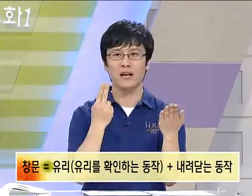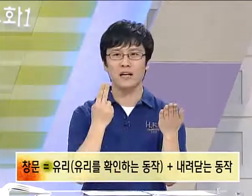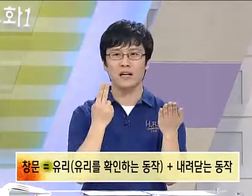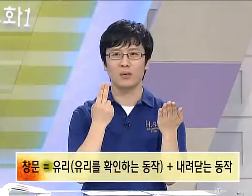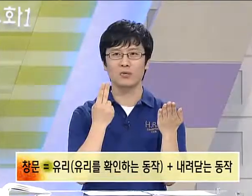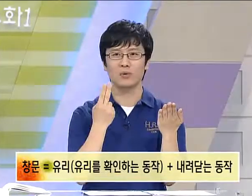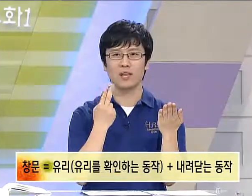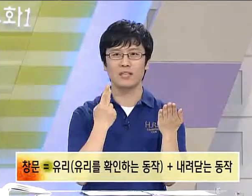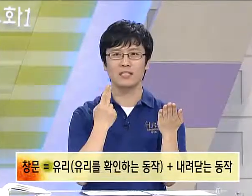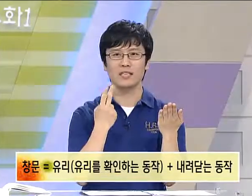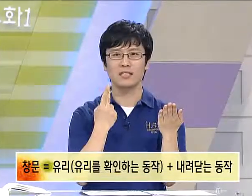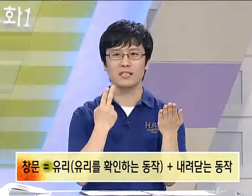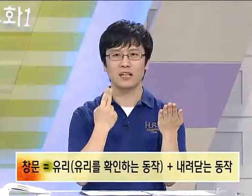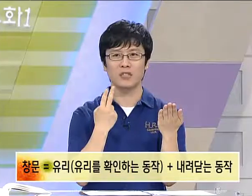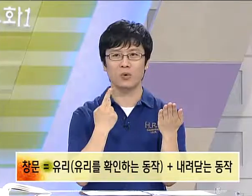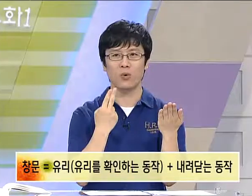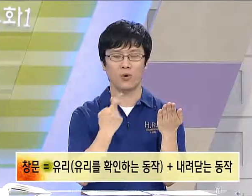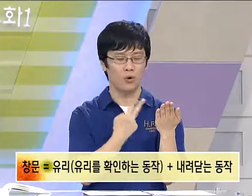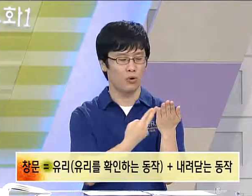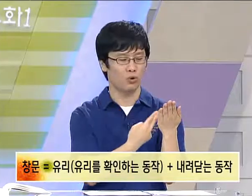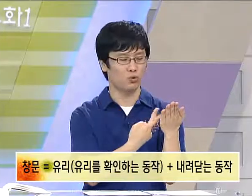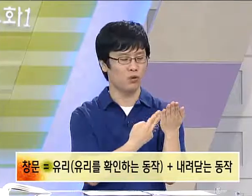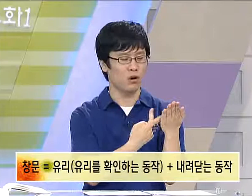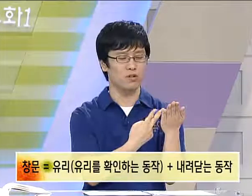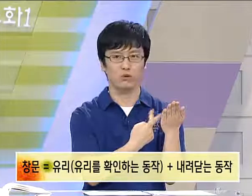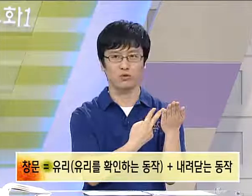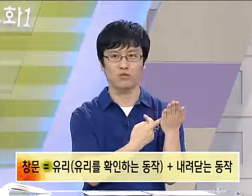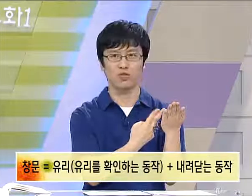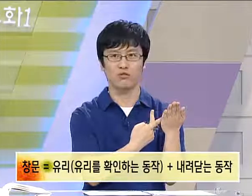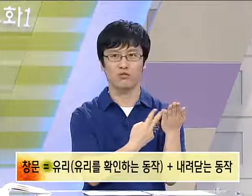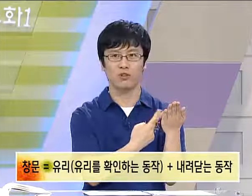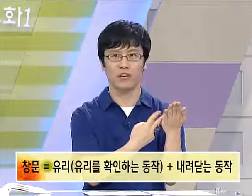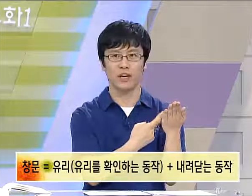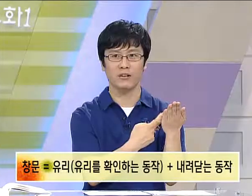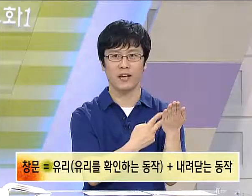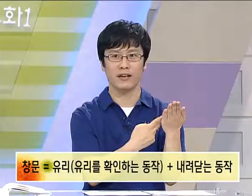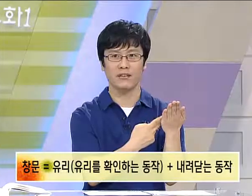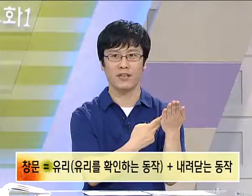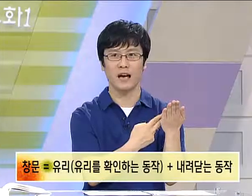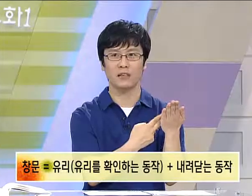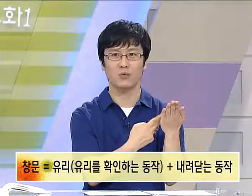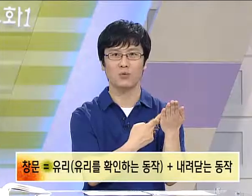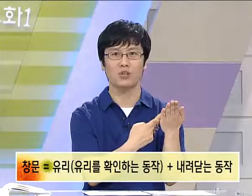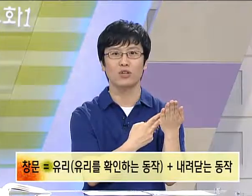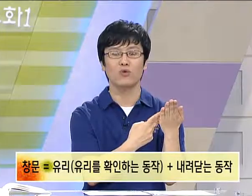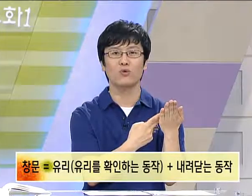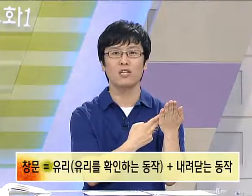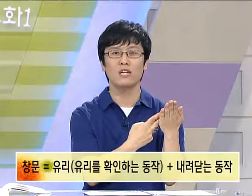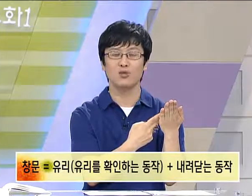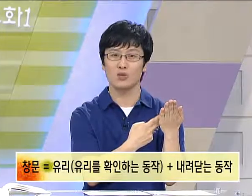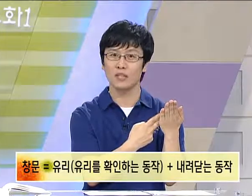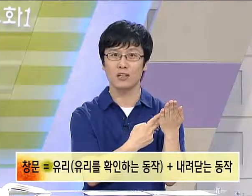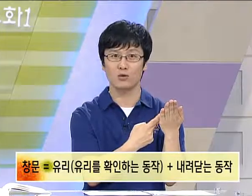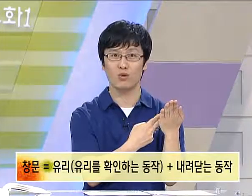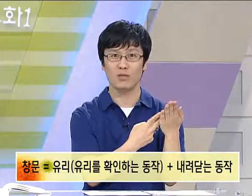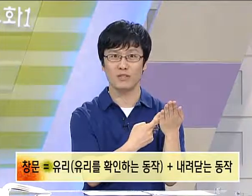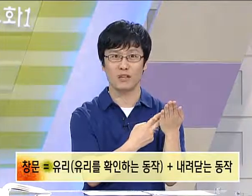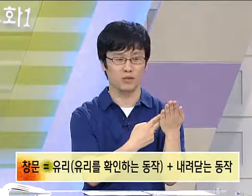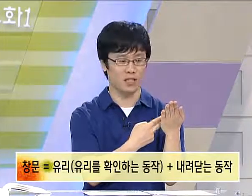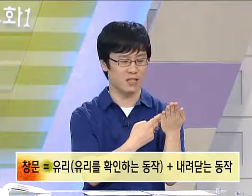오른손에 일지, 이지를 가지고 두 번 정도 두드려주는 거예요. 네, 창 혹은 유리, 유리라는 수화입니다. 유리.